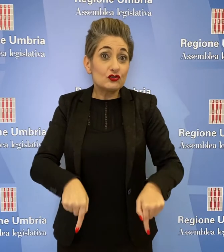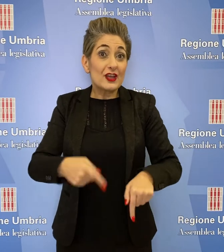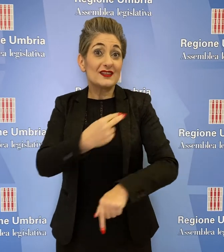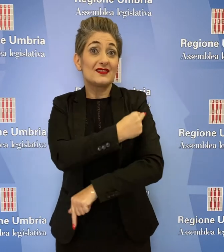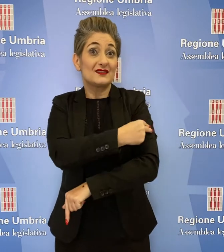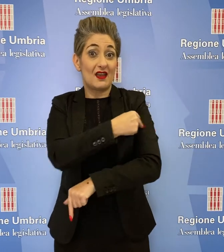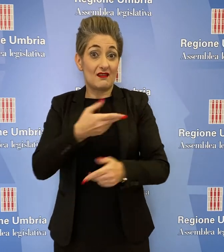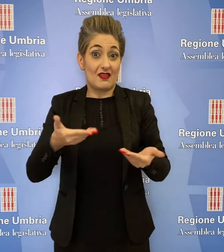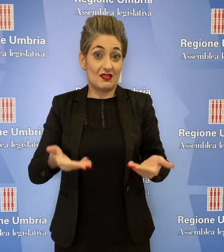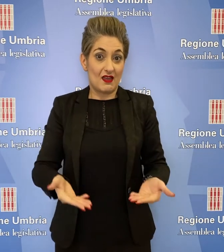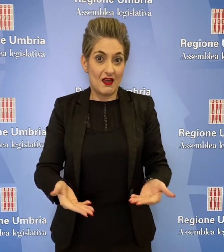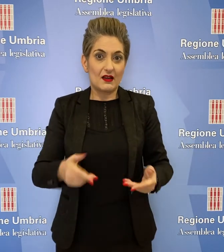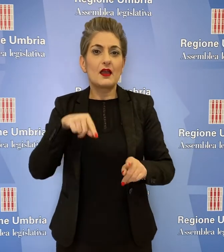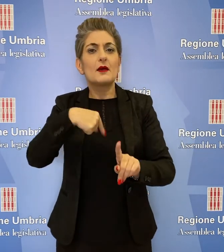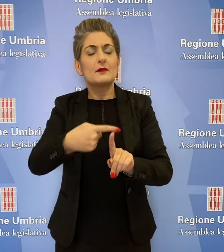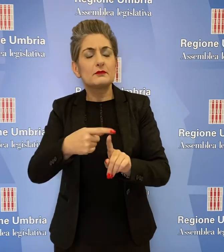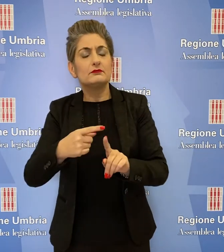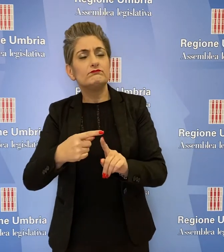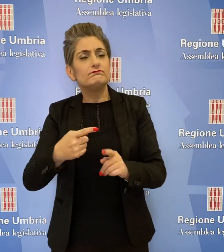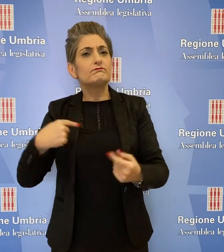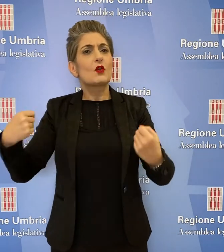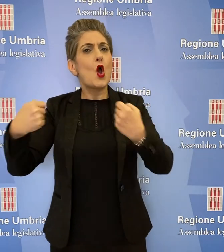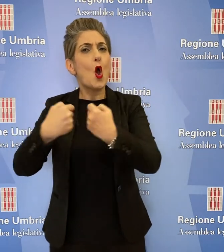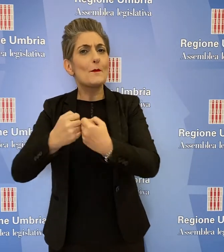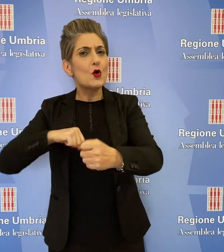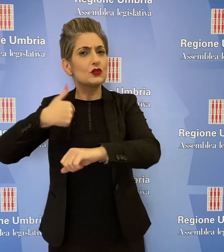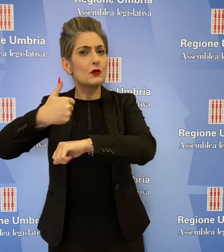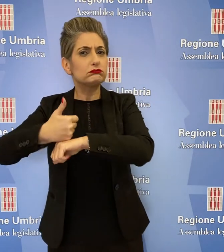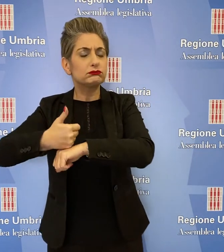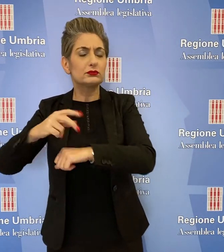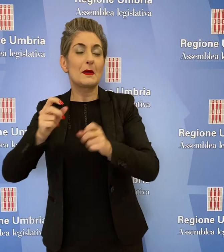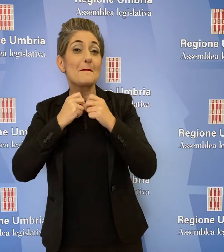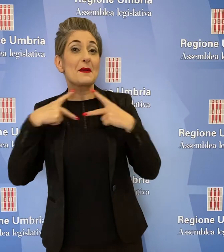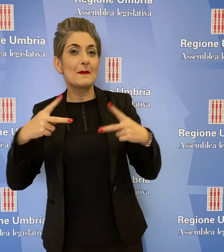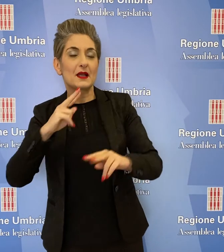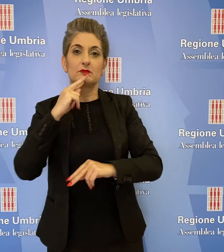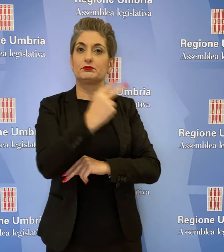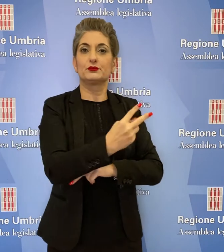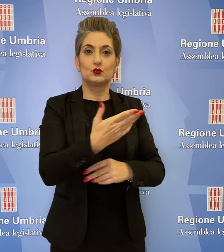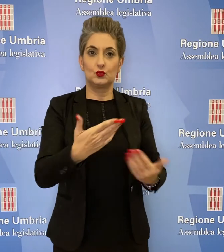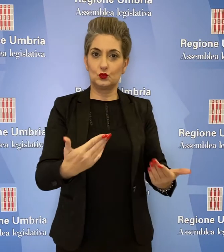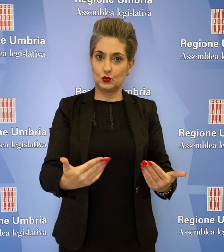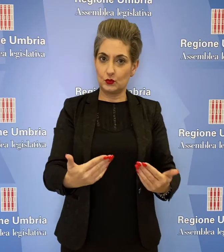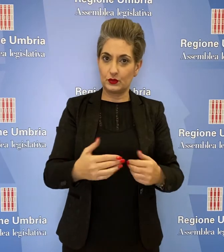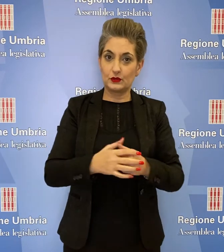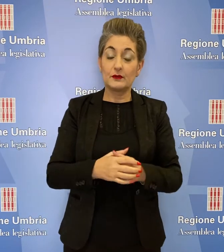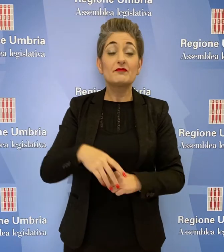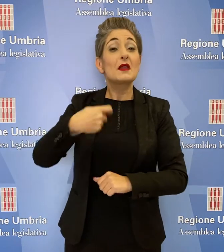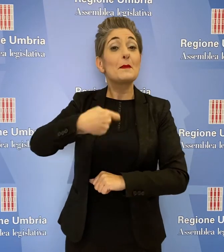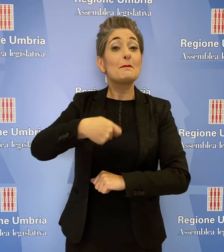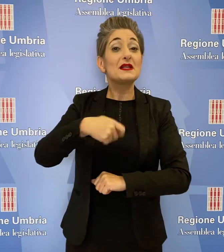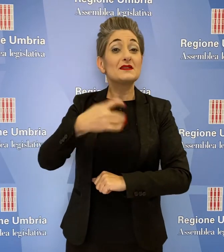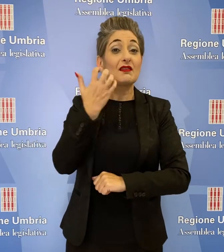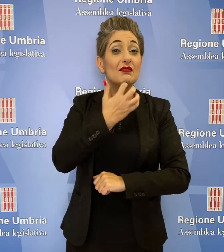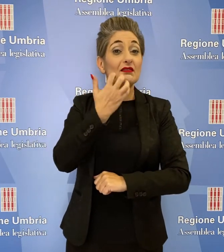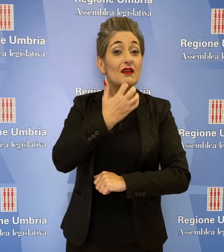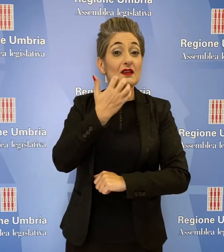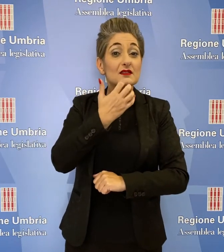cui ha fatto seguito la replica del portavoce delle opposizioni, Fabio Paparelli. La Presidente Tesei ha